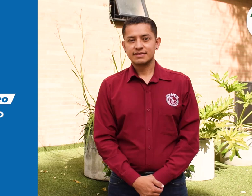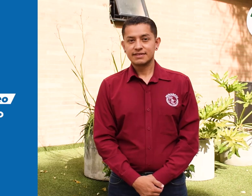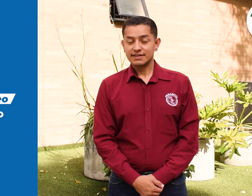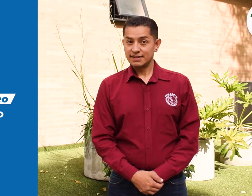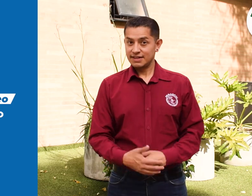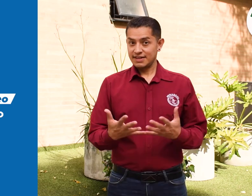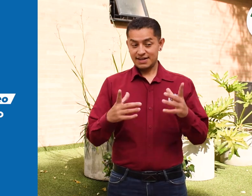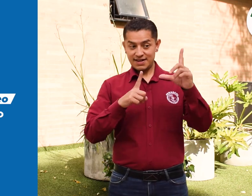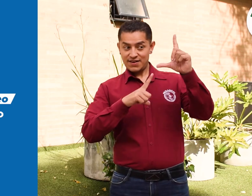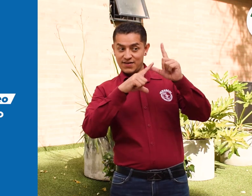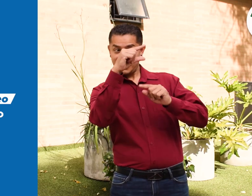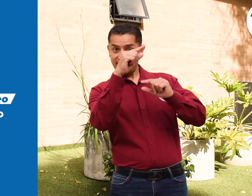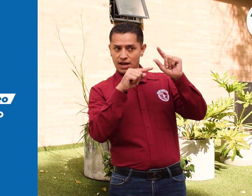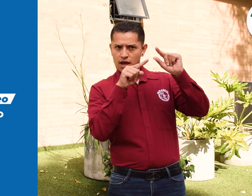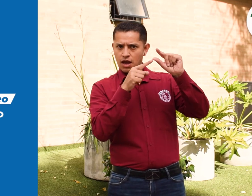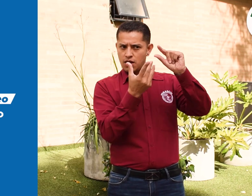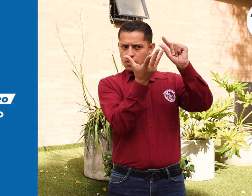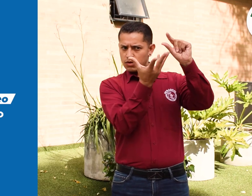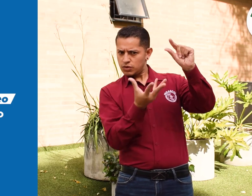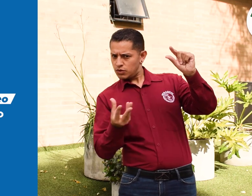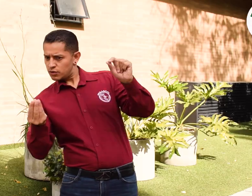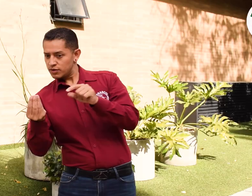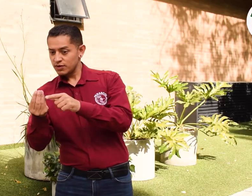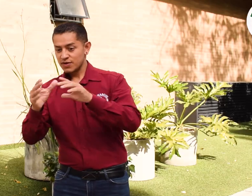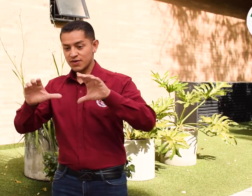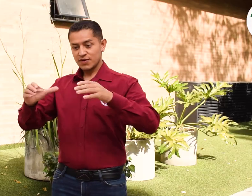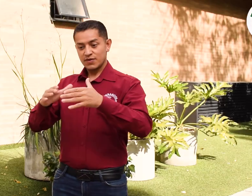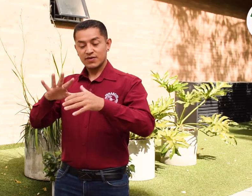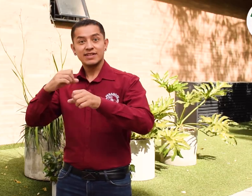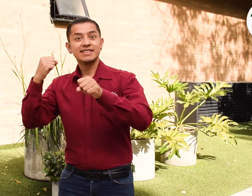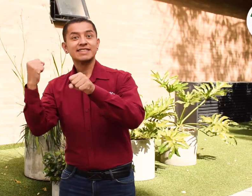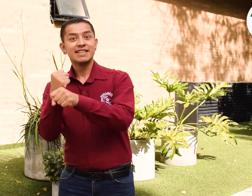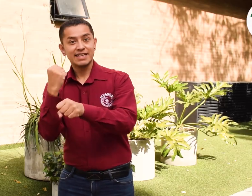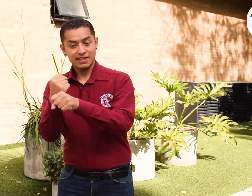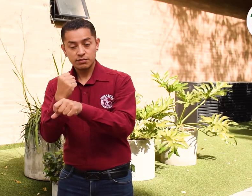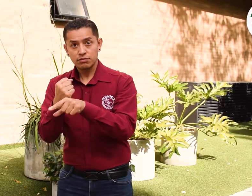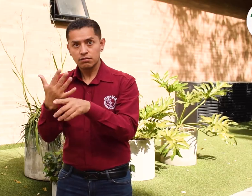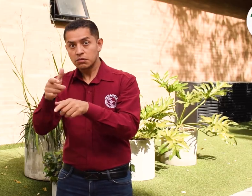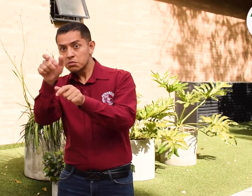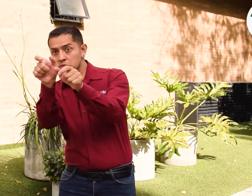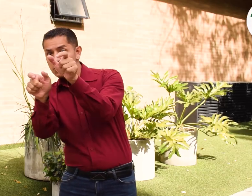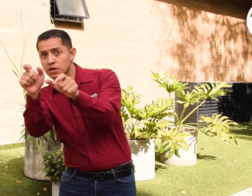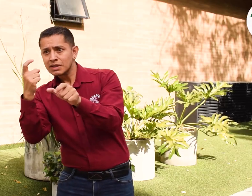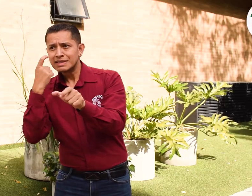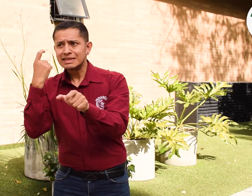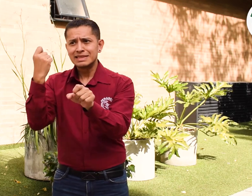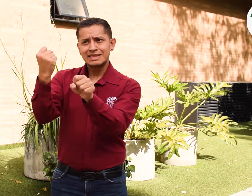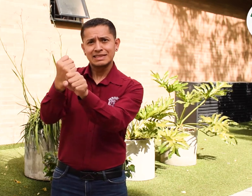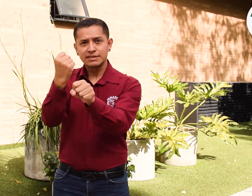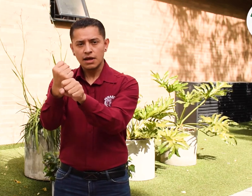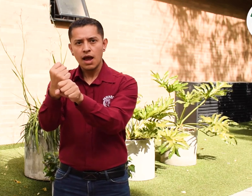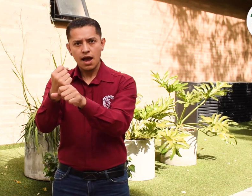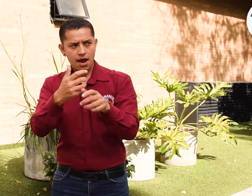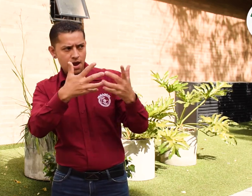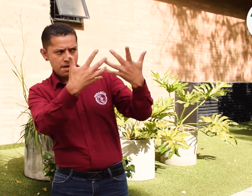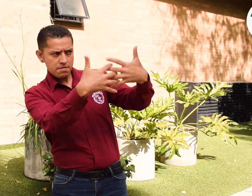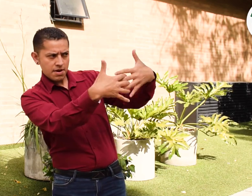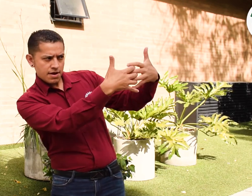La agencia de empleo ColSubsidio pone en contacto a las personas que buscan